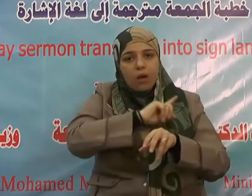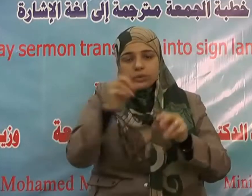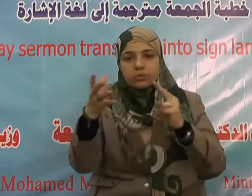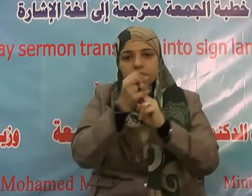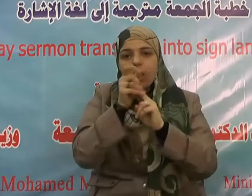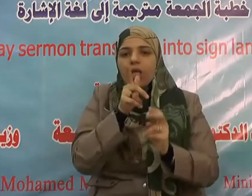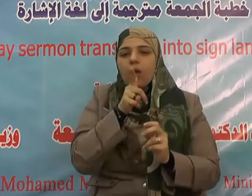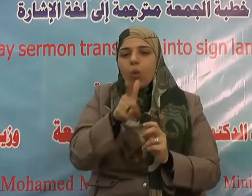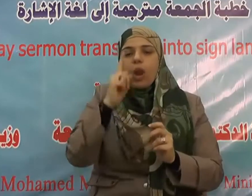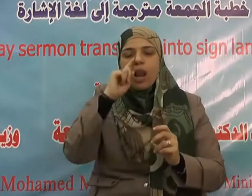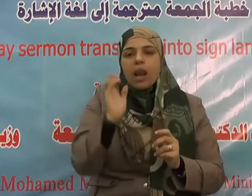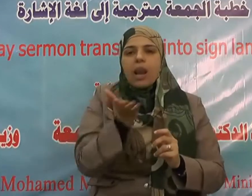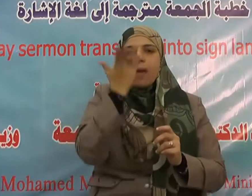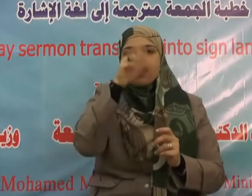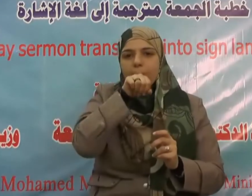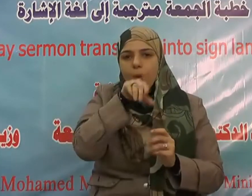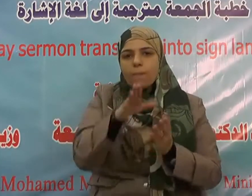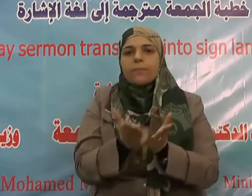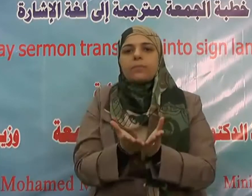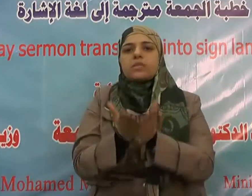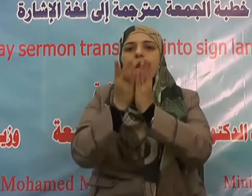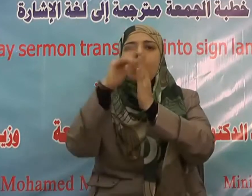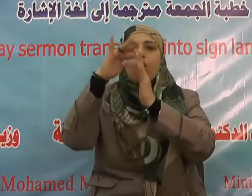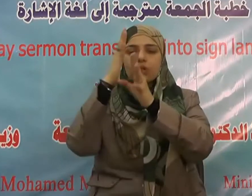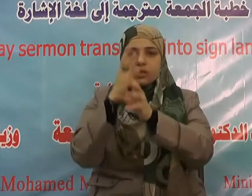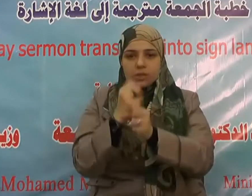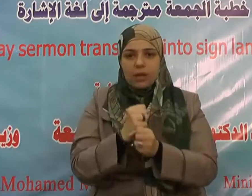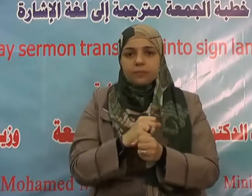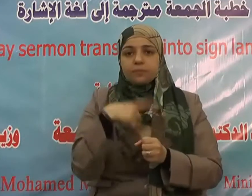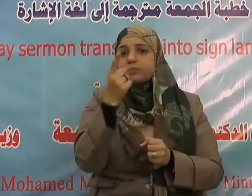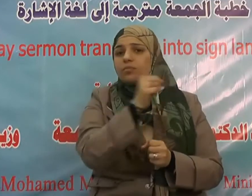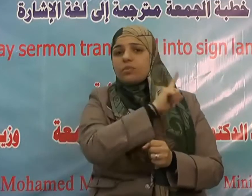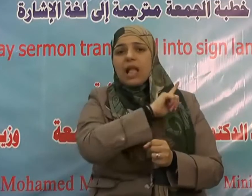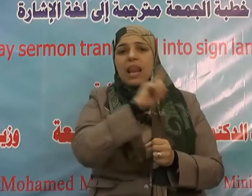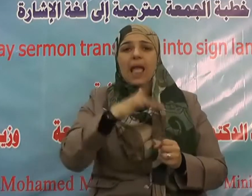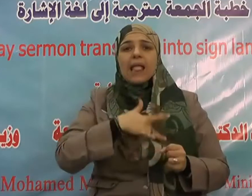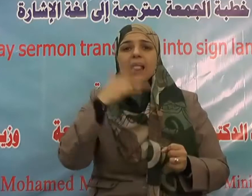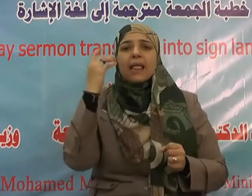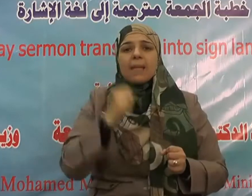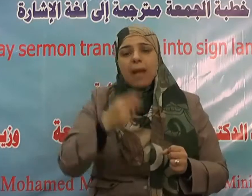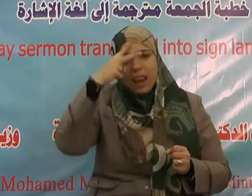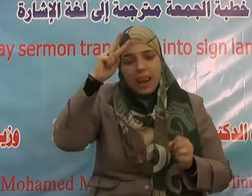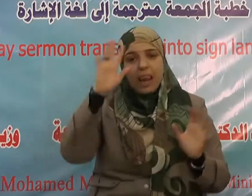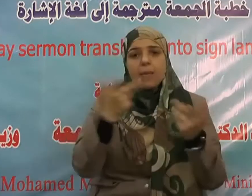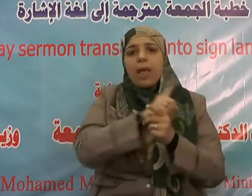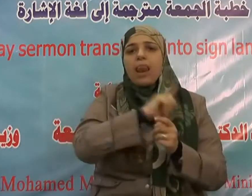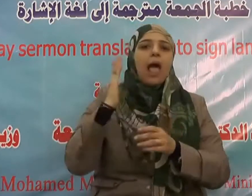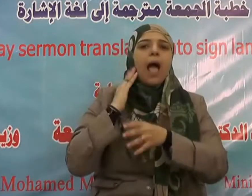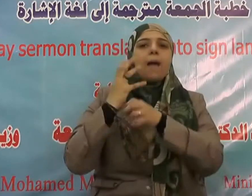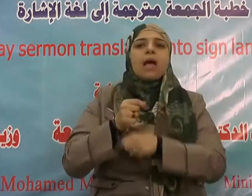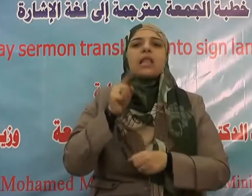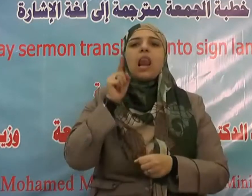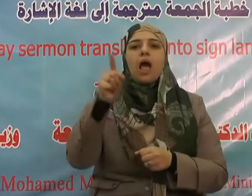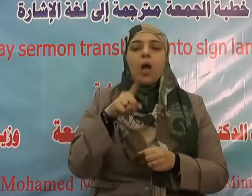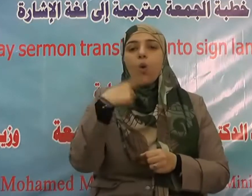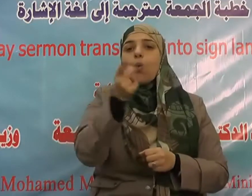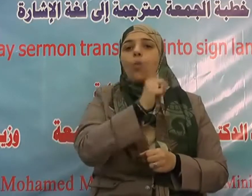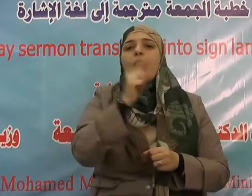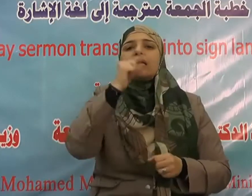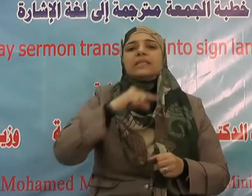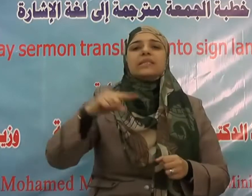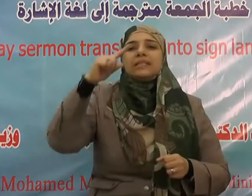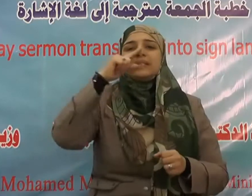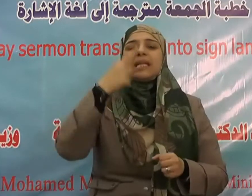فمن زاد عليك في ذلك فقد زاد عليك في الدين ومن